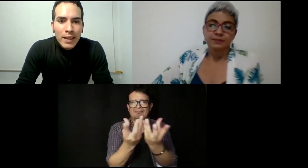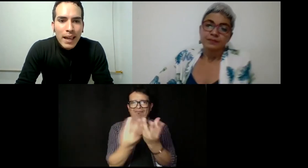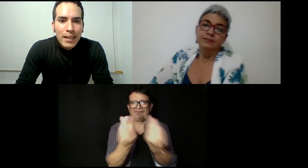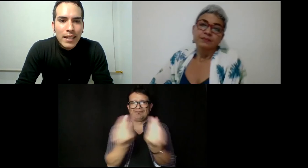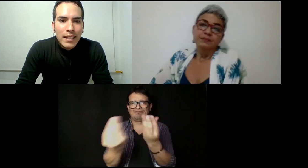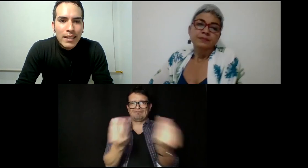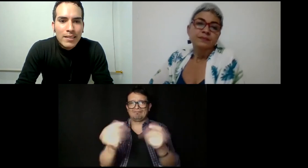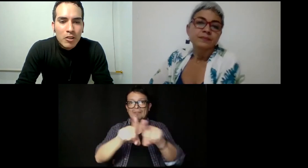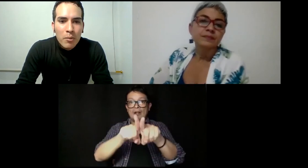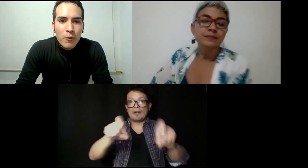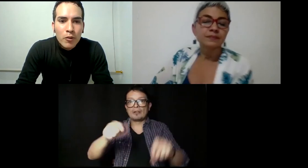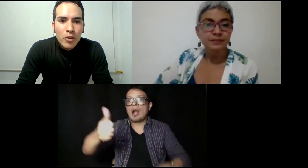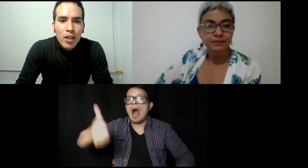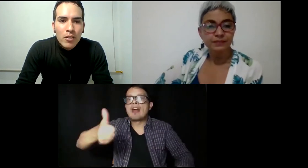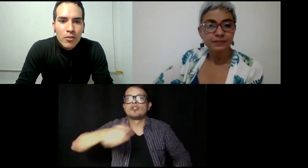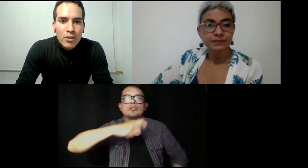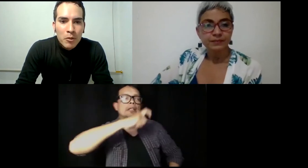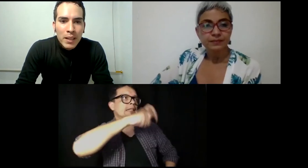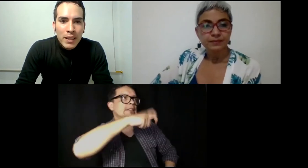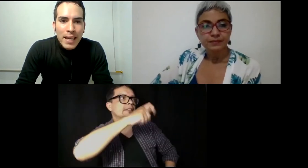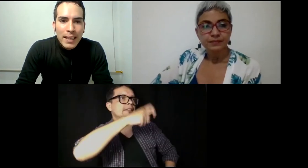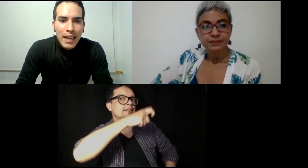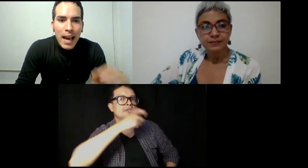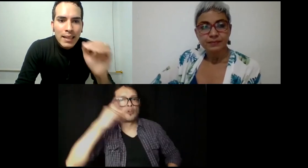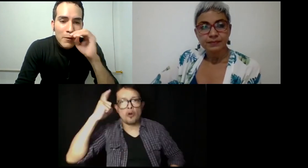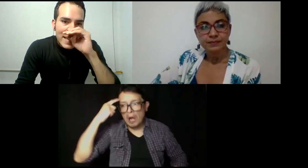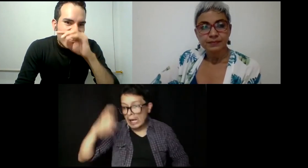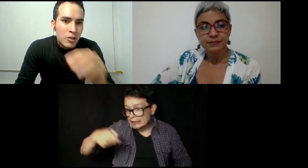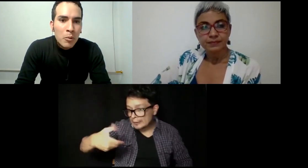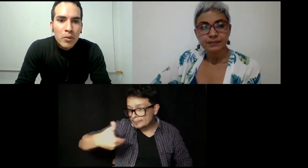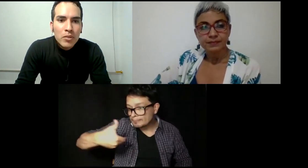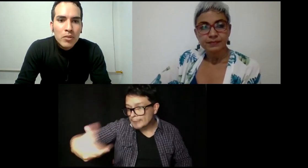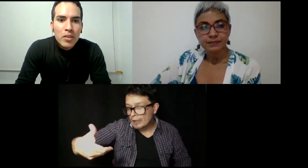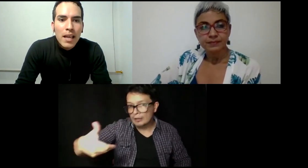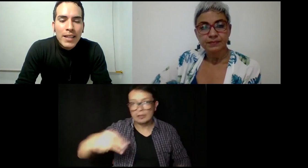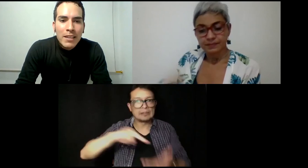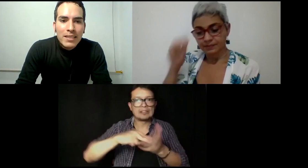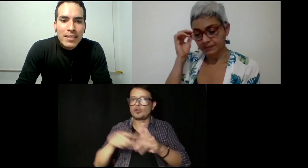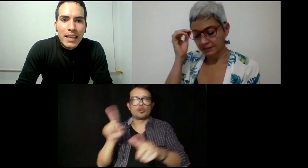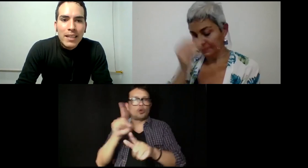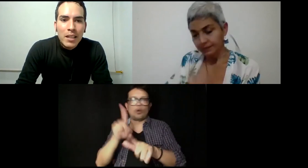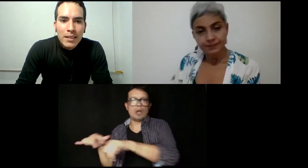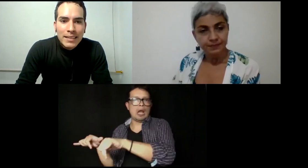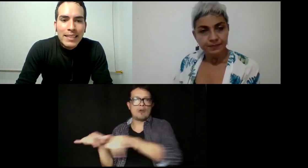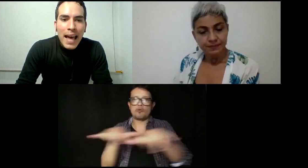y del sentido profundo, nos damos cuenta de que hay diferentes grupos, hay una diversidad de necesidades